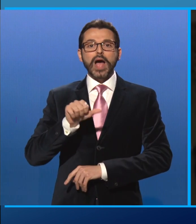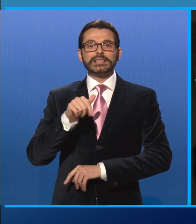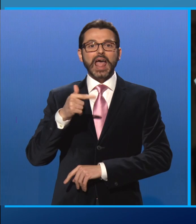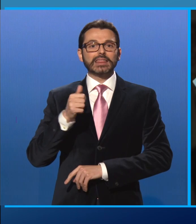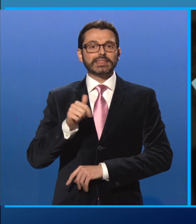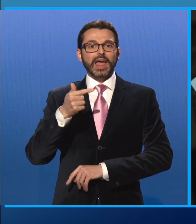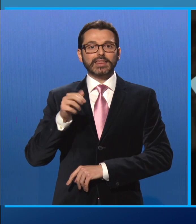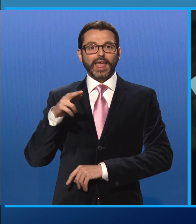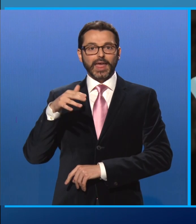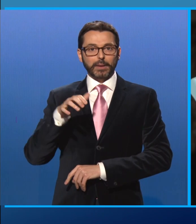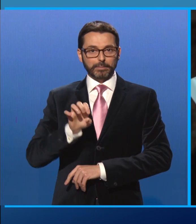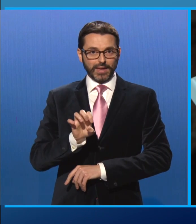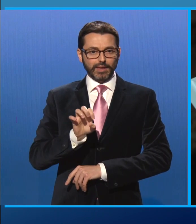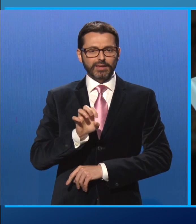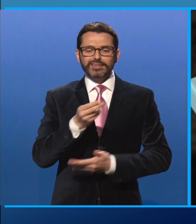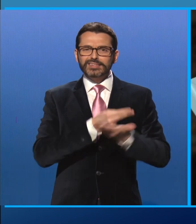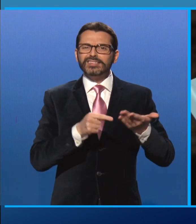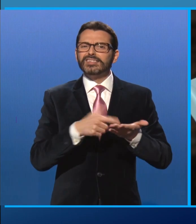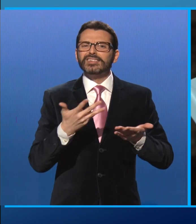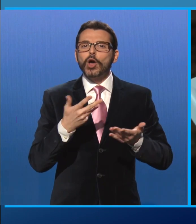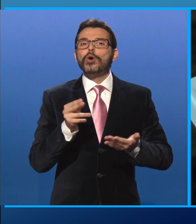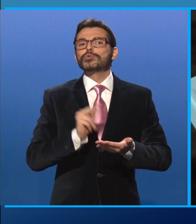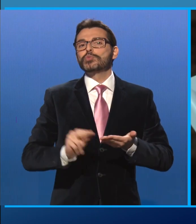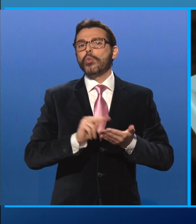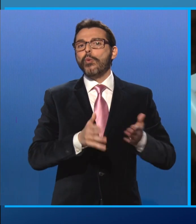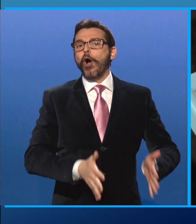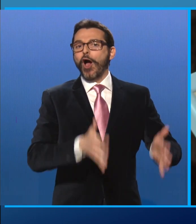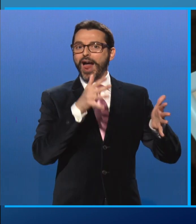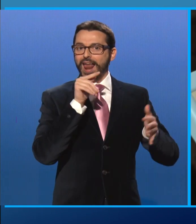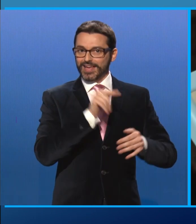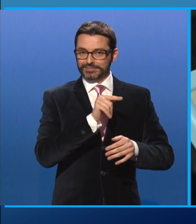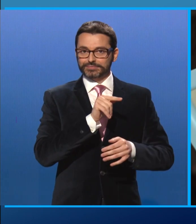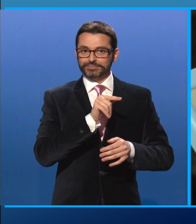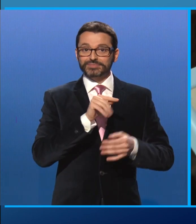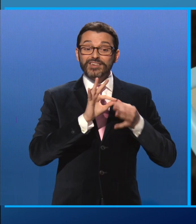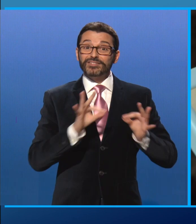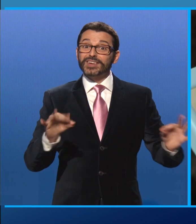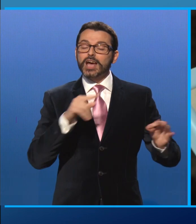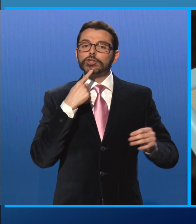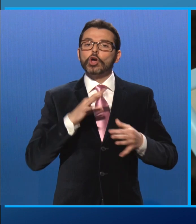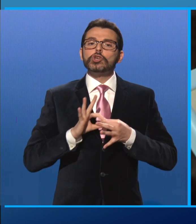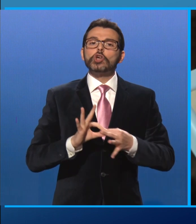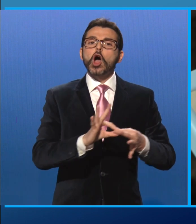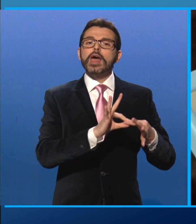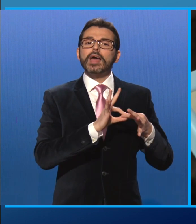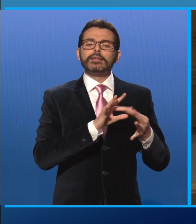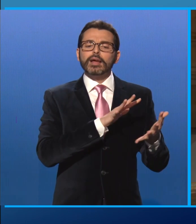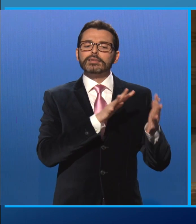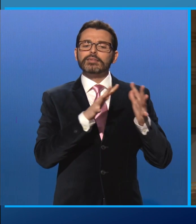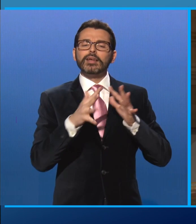Ritrai la loro scuola. Vi è scritto «La solidarietà diventa realtà quando si